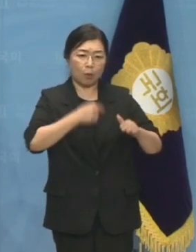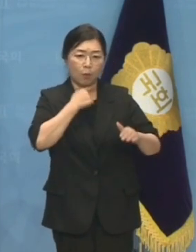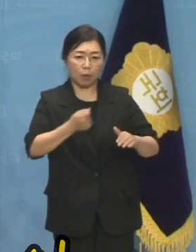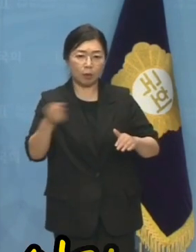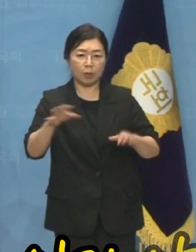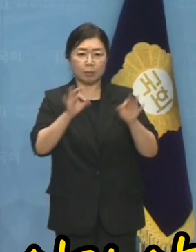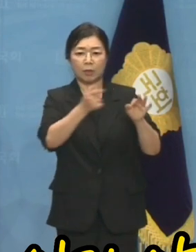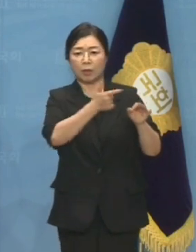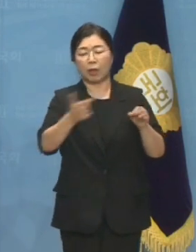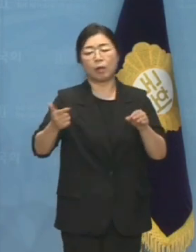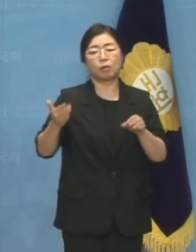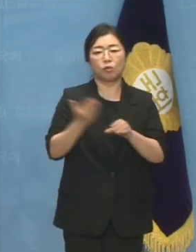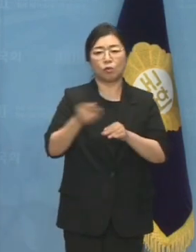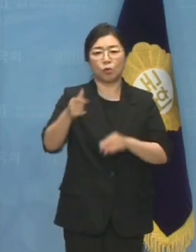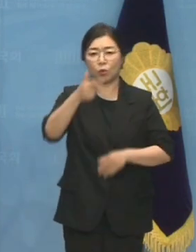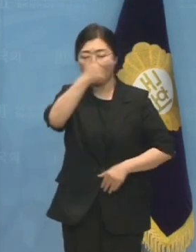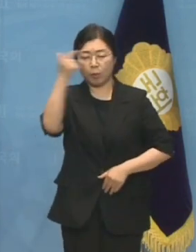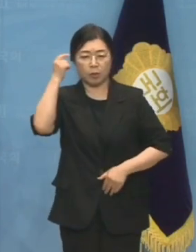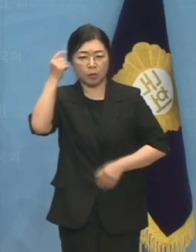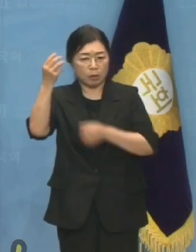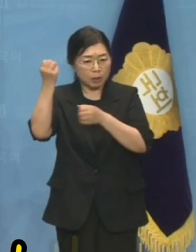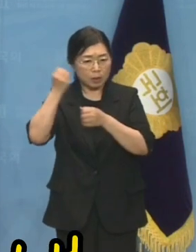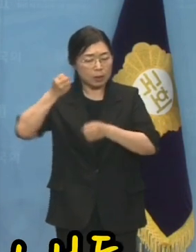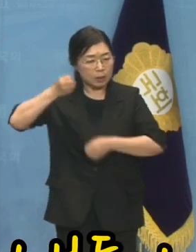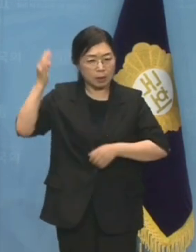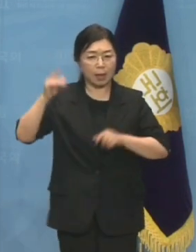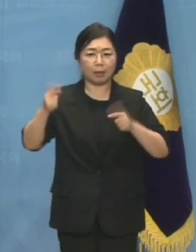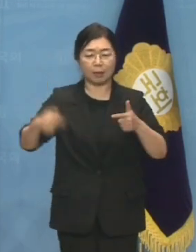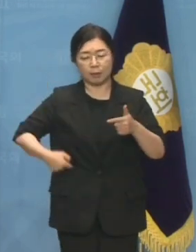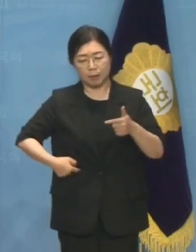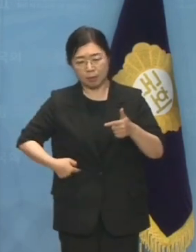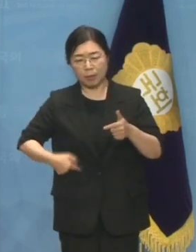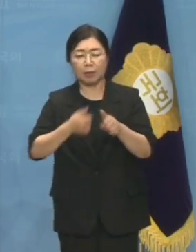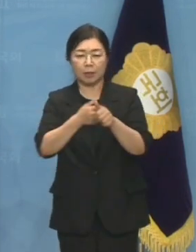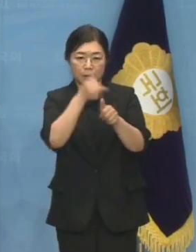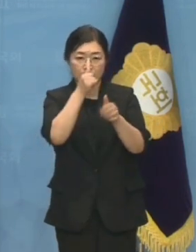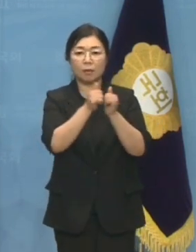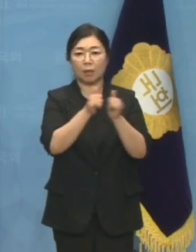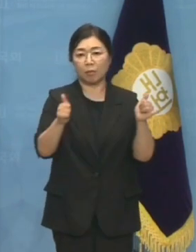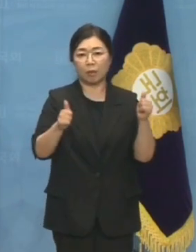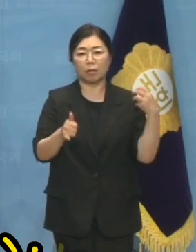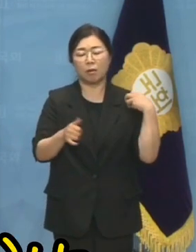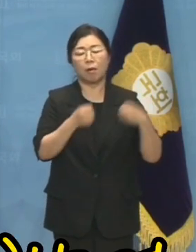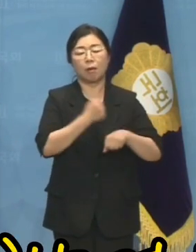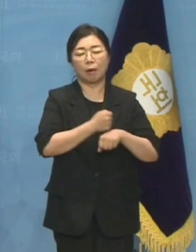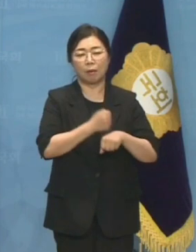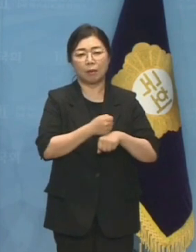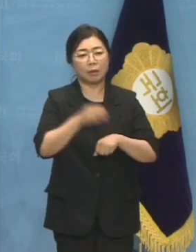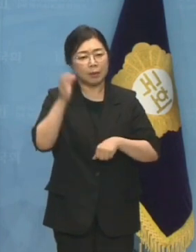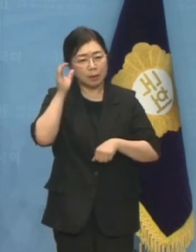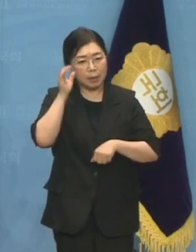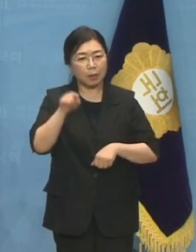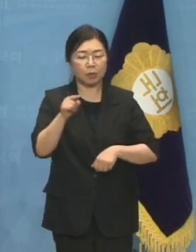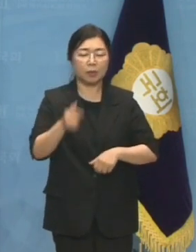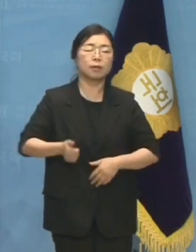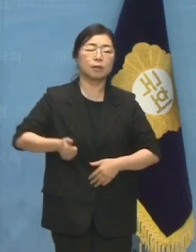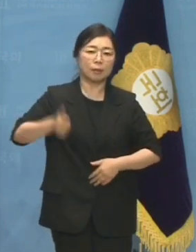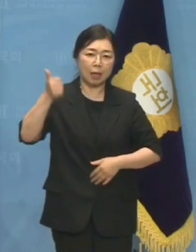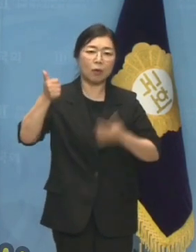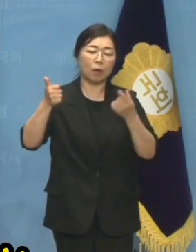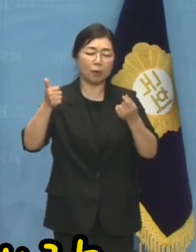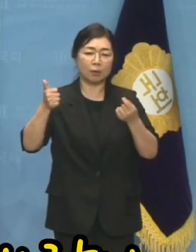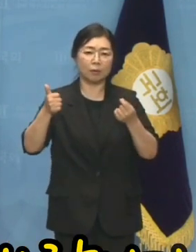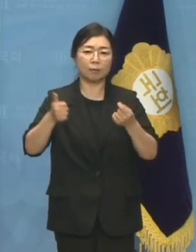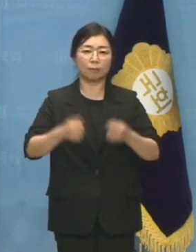노미연 정신을 잊지 않는 민주당의 양심적인 분들이 역할을 하기를 기대하는 것이 희망고문이